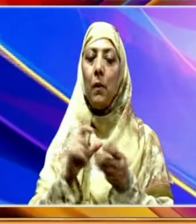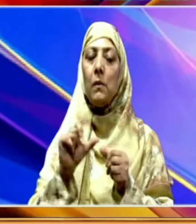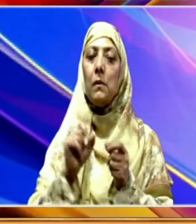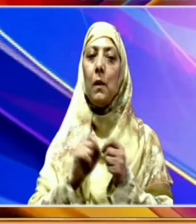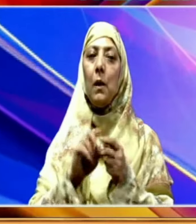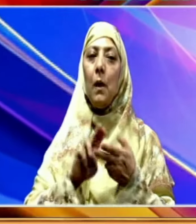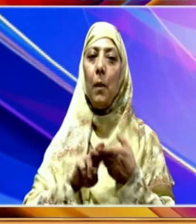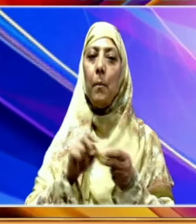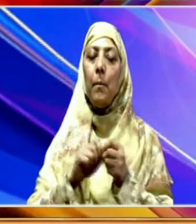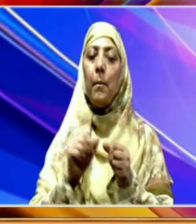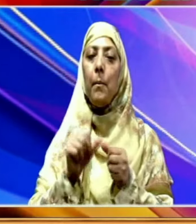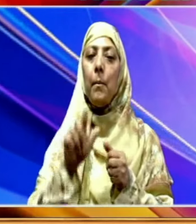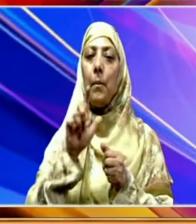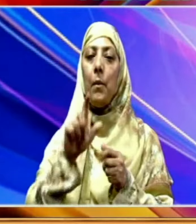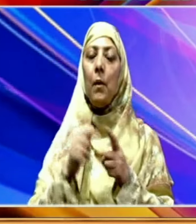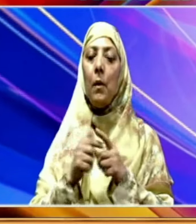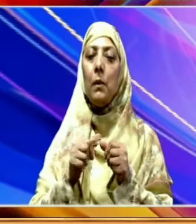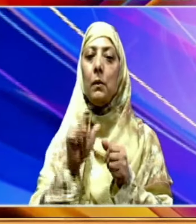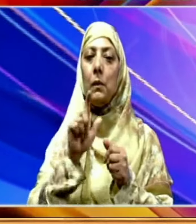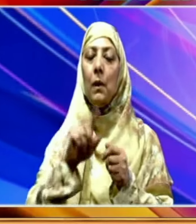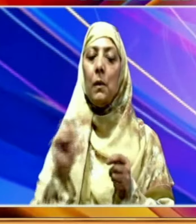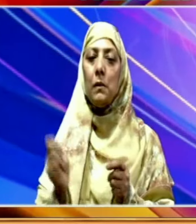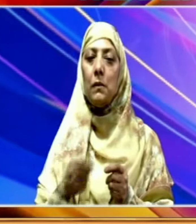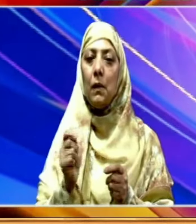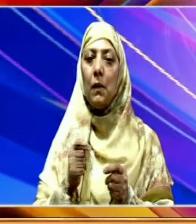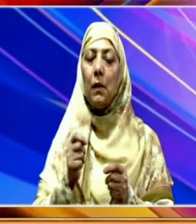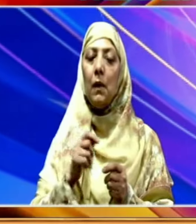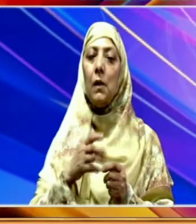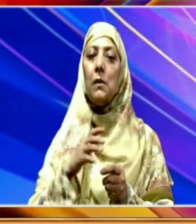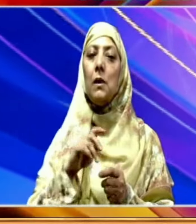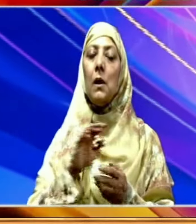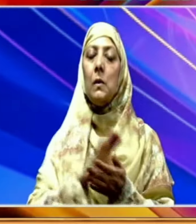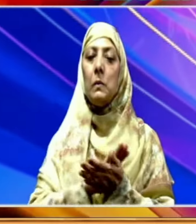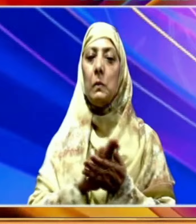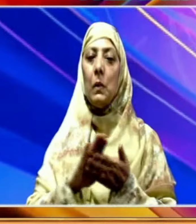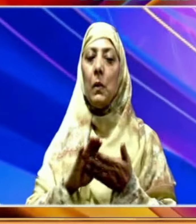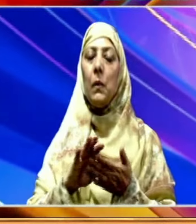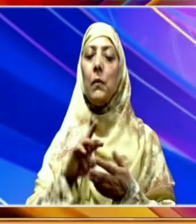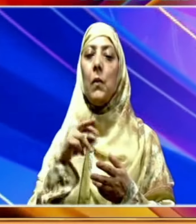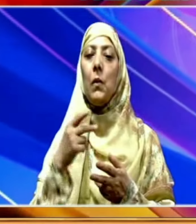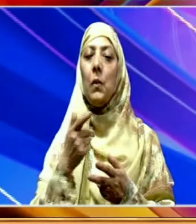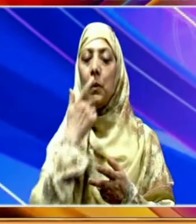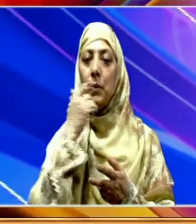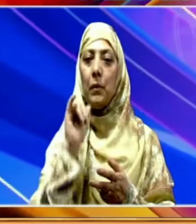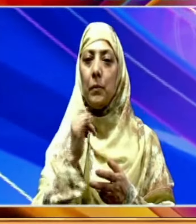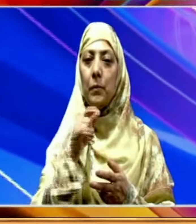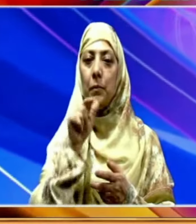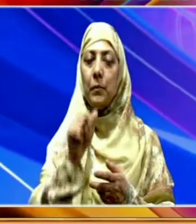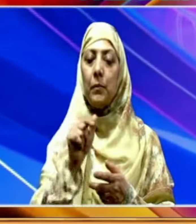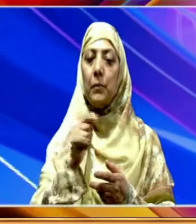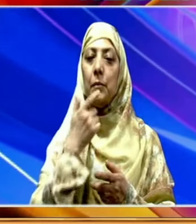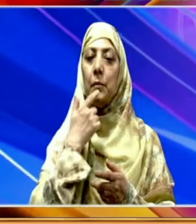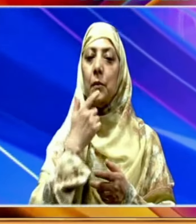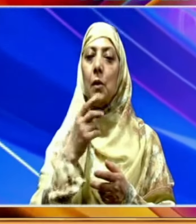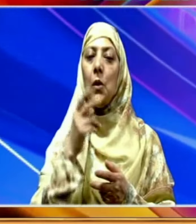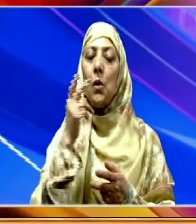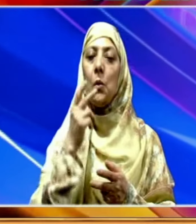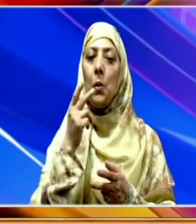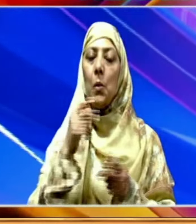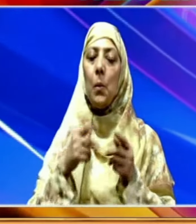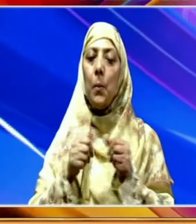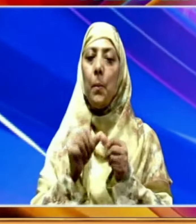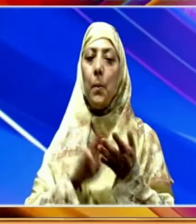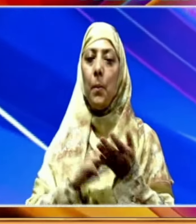دورہ کر کے سہت، صفائی اور سینٹیشن سہولیات کا تفصیلی معنی کیا دورے کے دوران انہوں نے دو میل میں